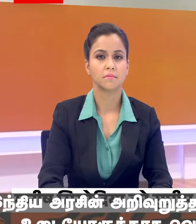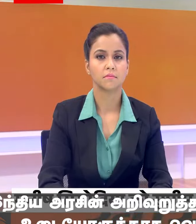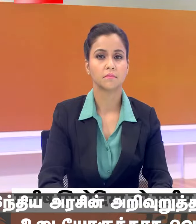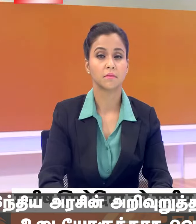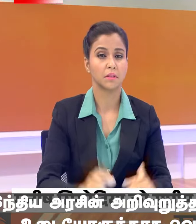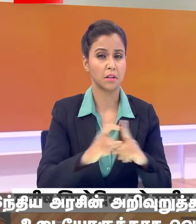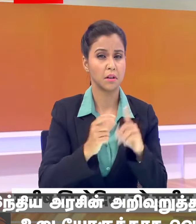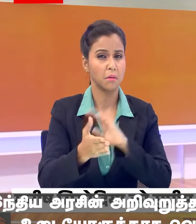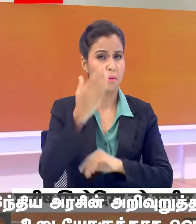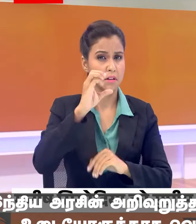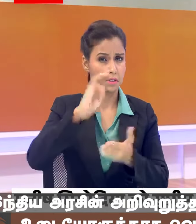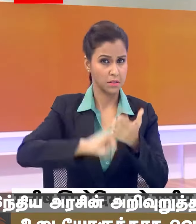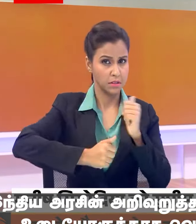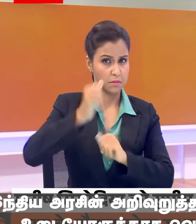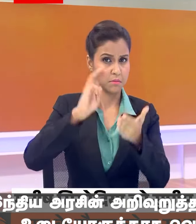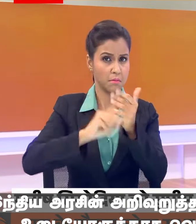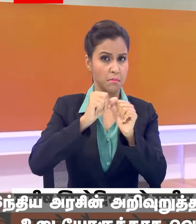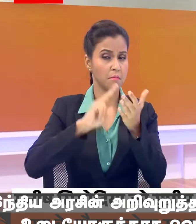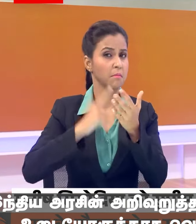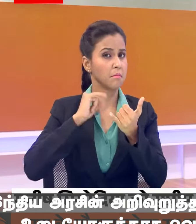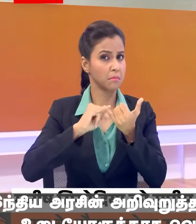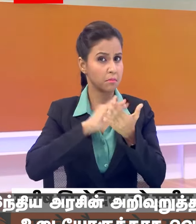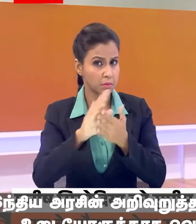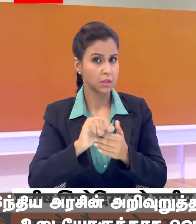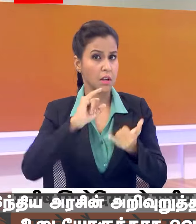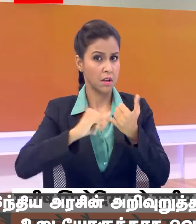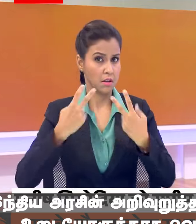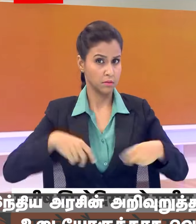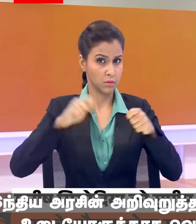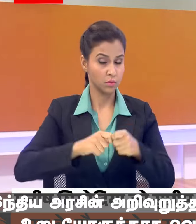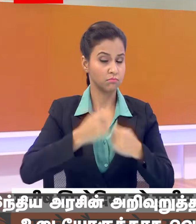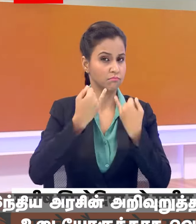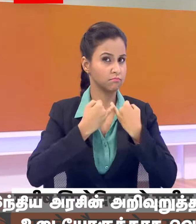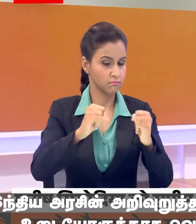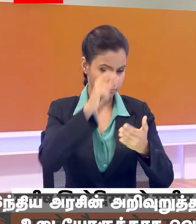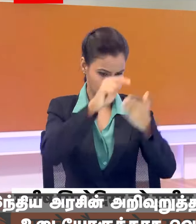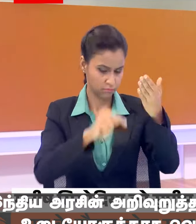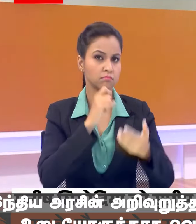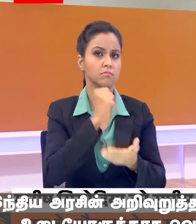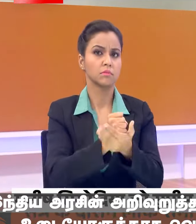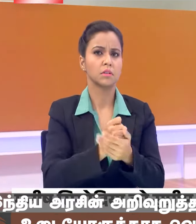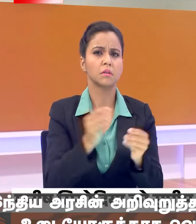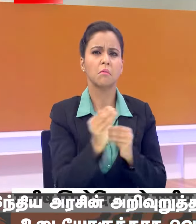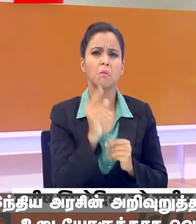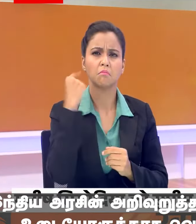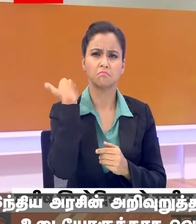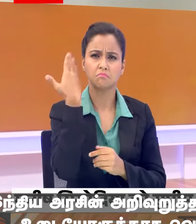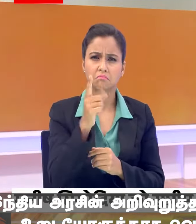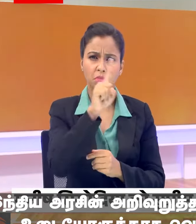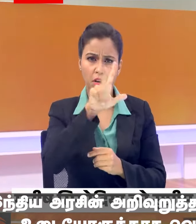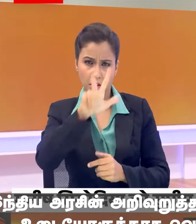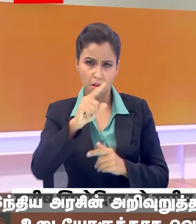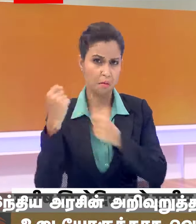दिल्ली के पूर्व उपु मुख्यमंत्री मनीश सिसौदिया को सुप्रीम कोर्ट ने शर्तों के साथ दी जमानत तकरीब अठारह महीने से जेल में थे